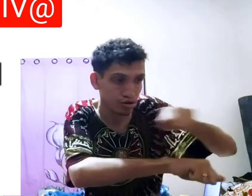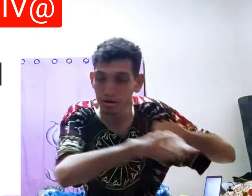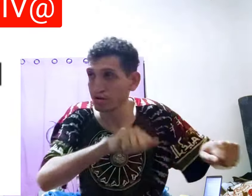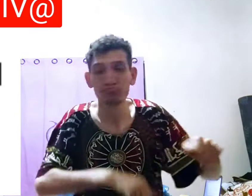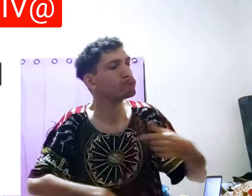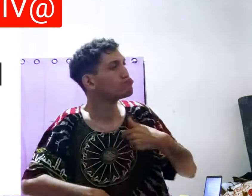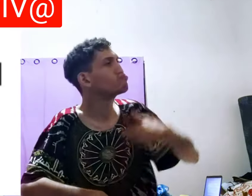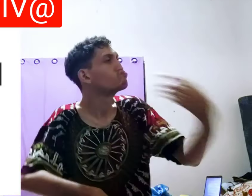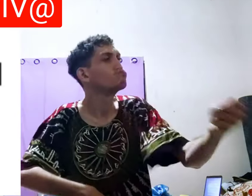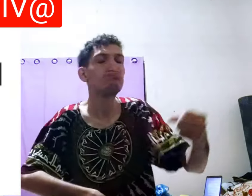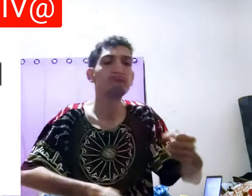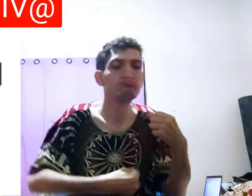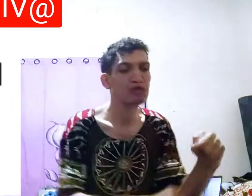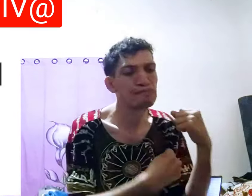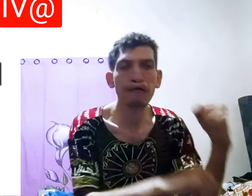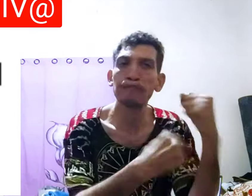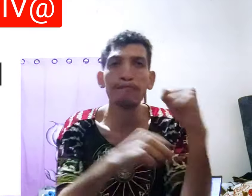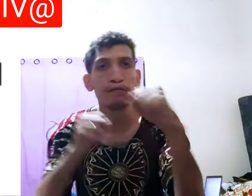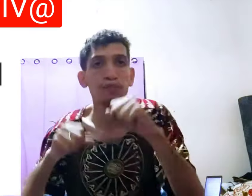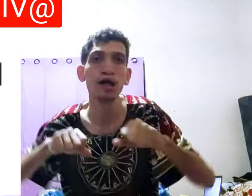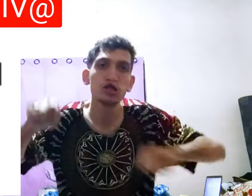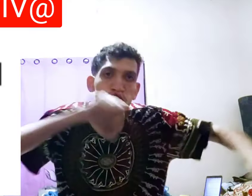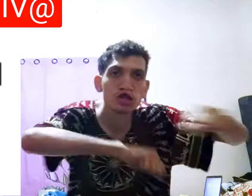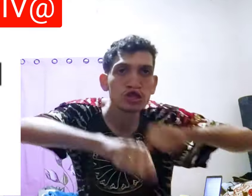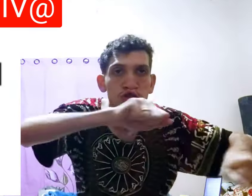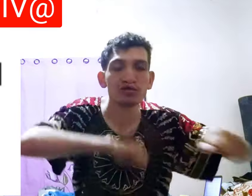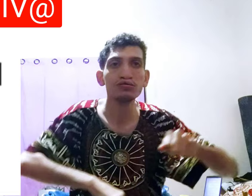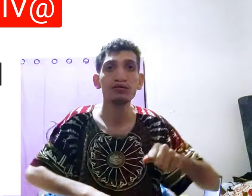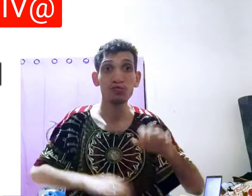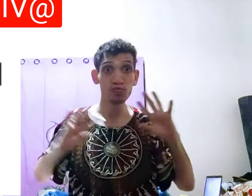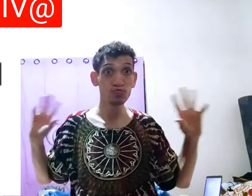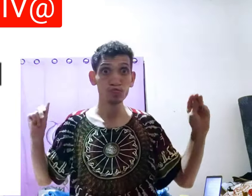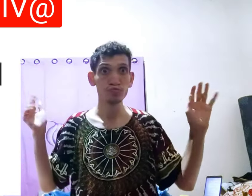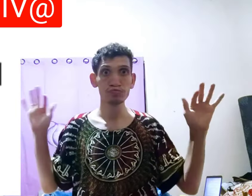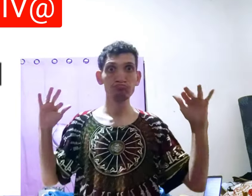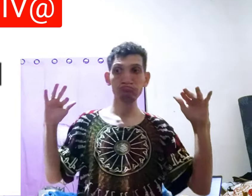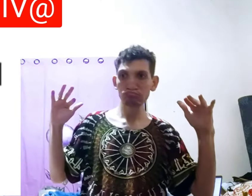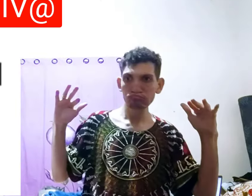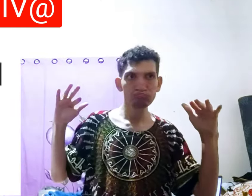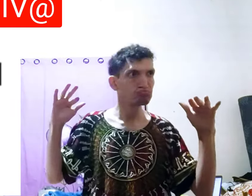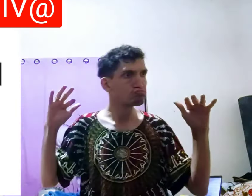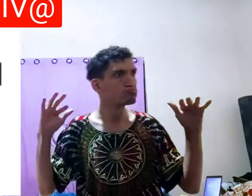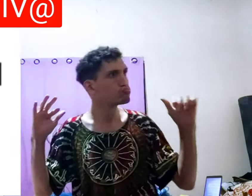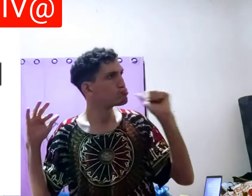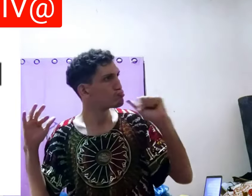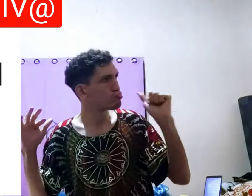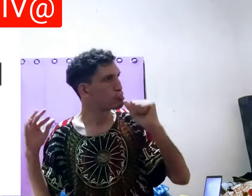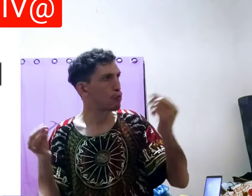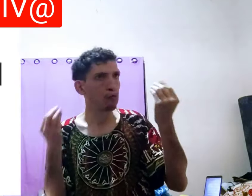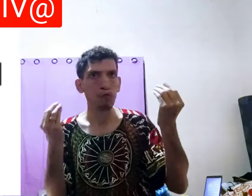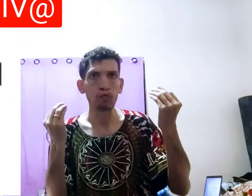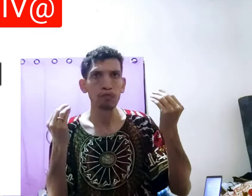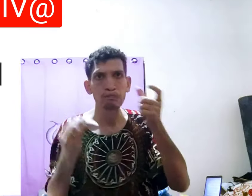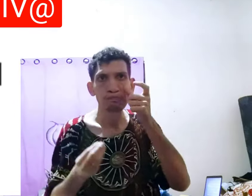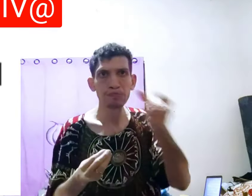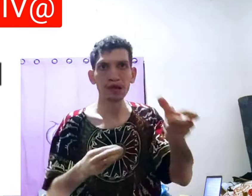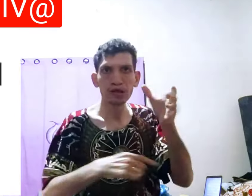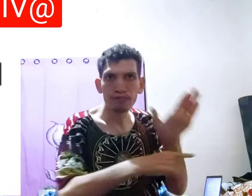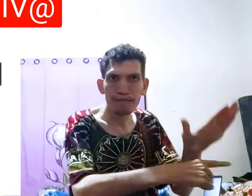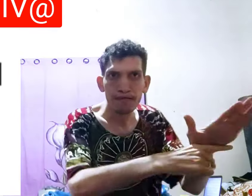passar o pano também, de passar o pano, né, pela barril, fez a limpeza, é tão doloroso, essa mulher